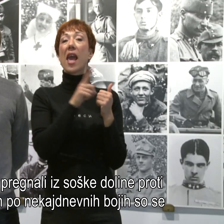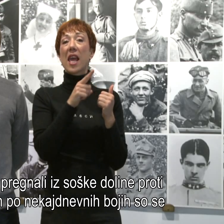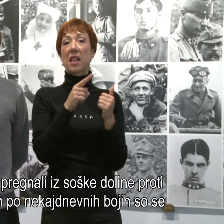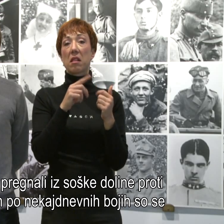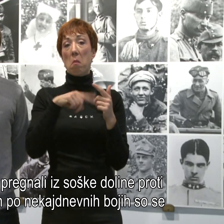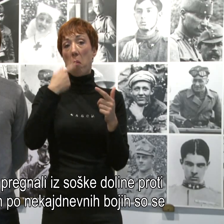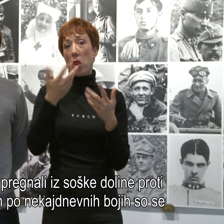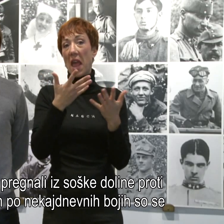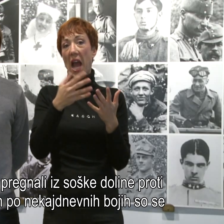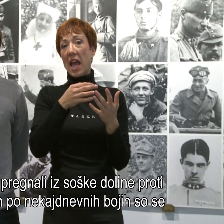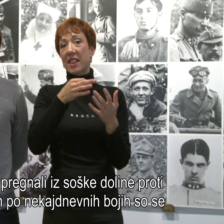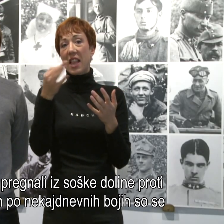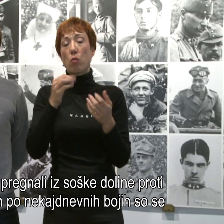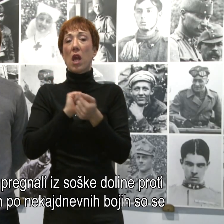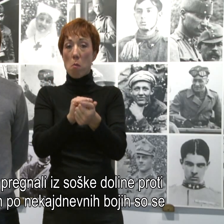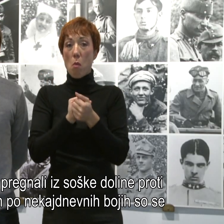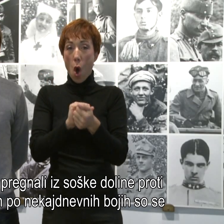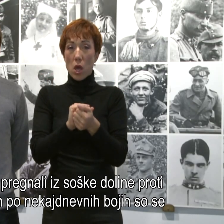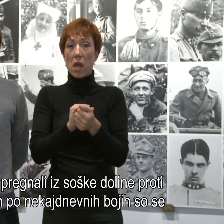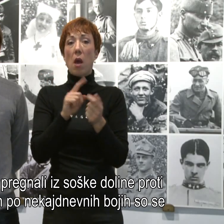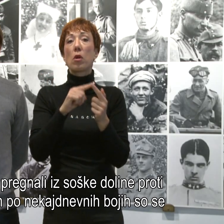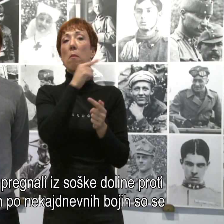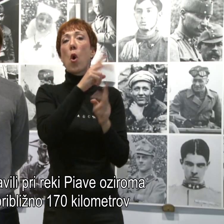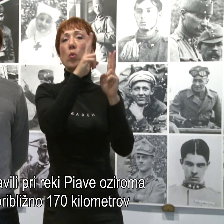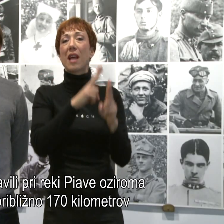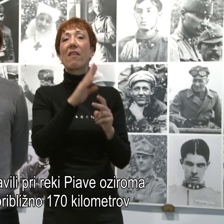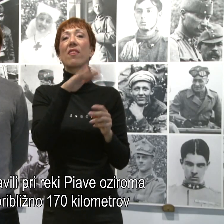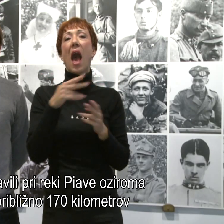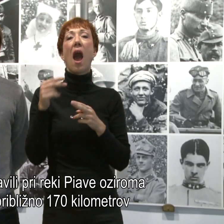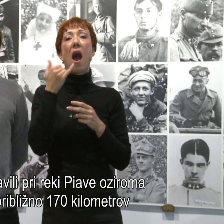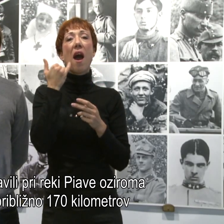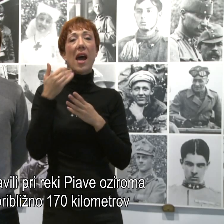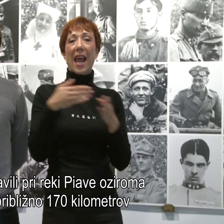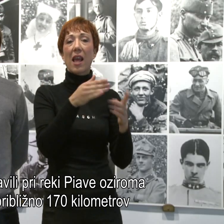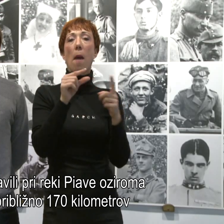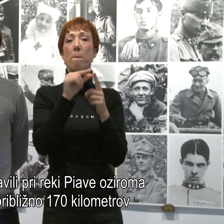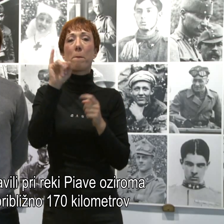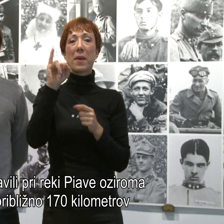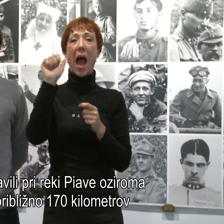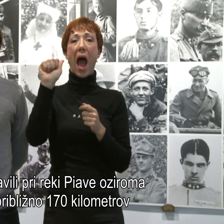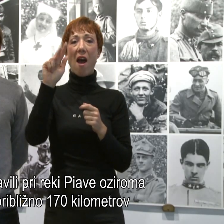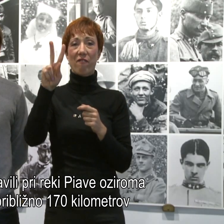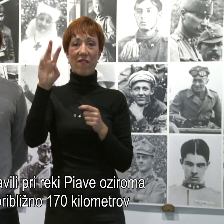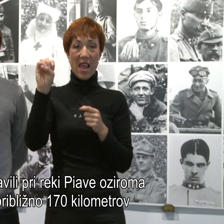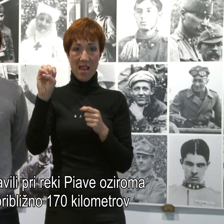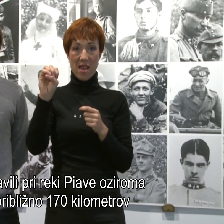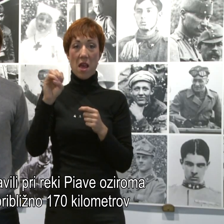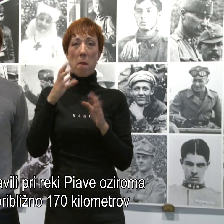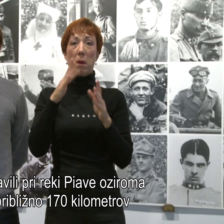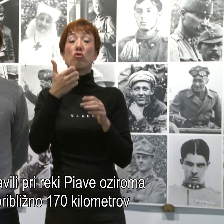dnevnih bojih ustavili na reki Pjavi približno 170 kilometrov v